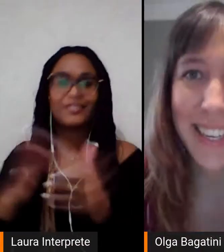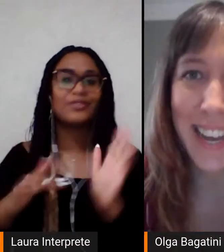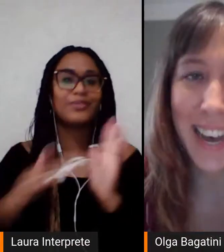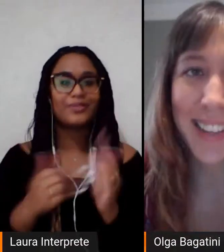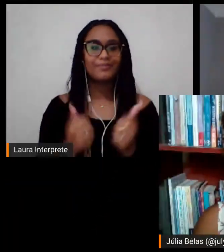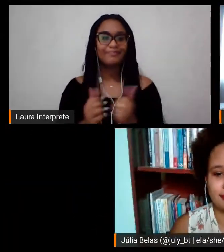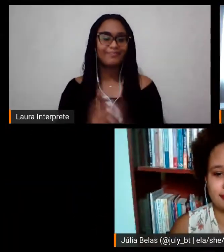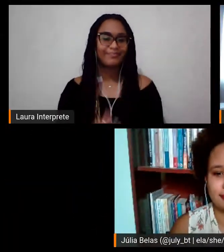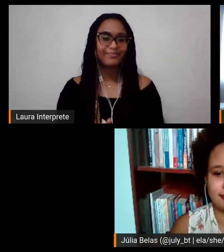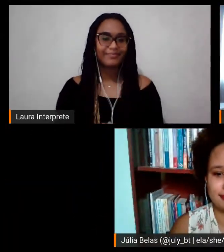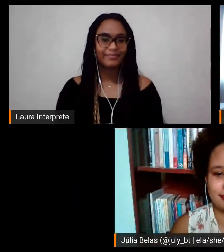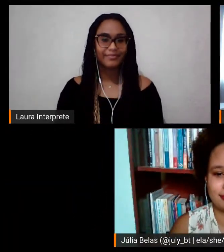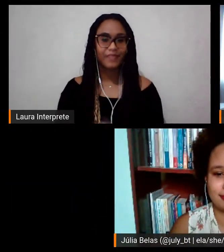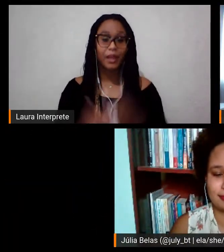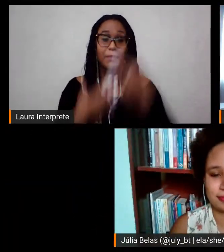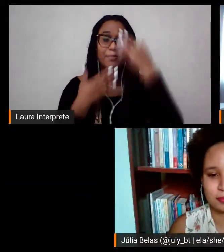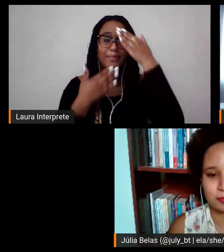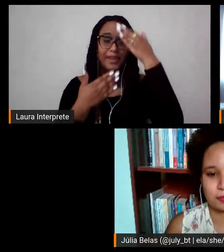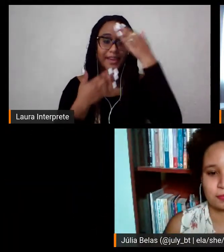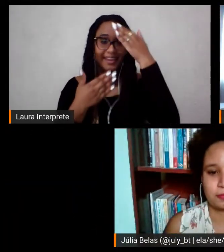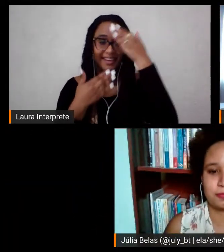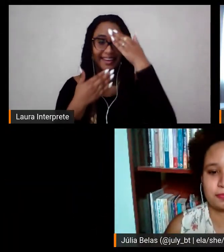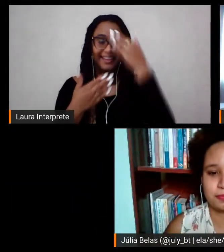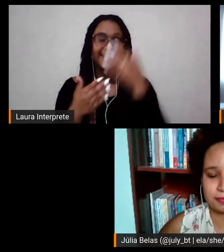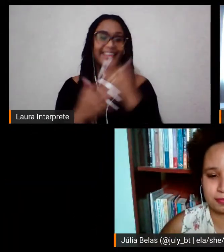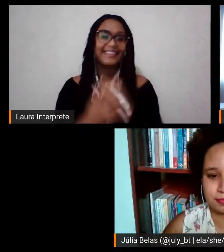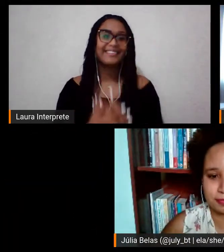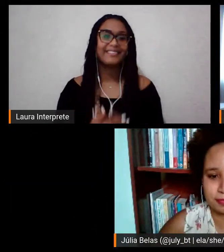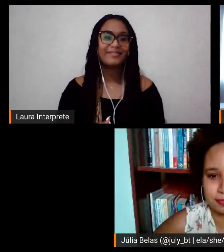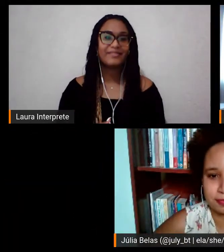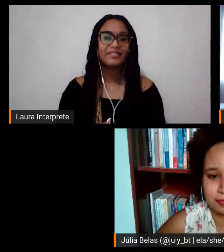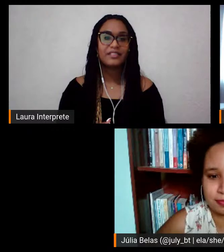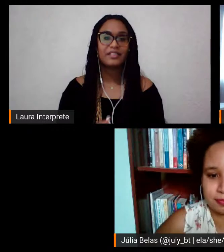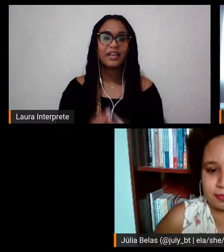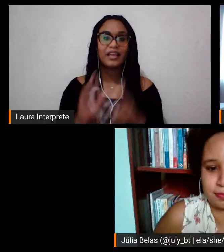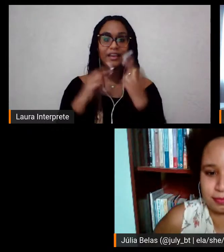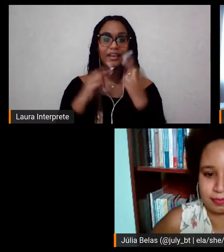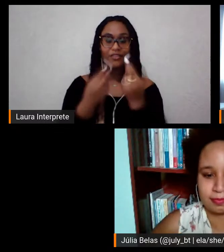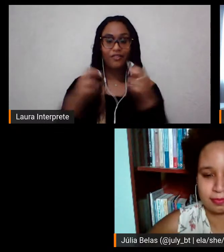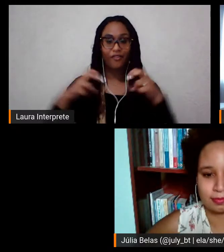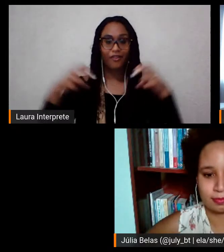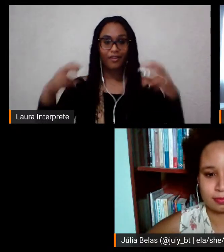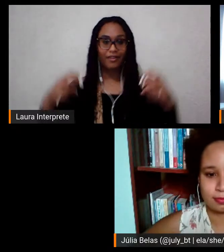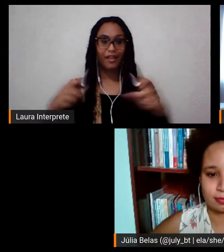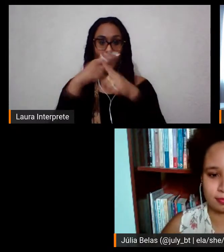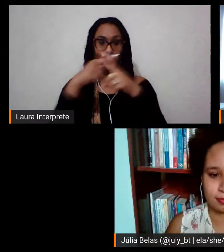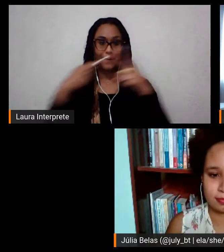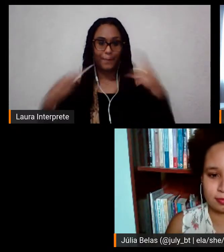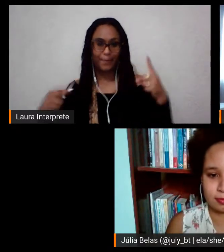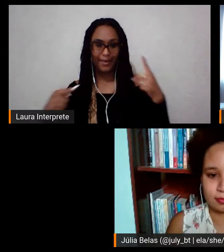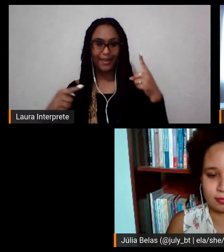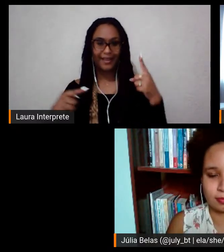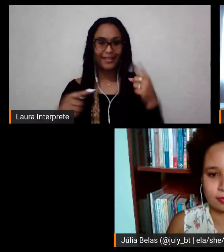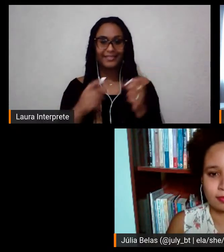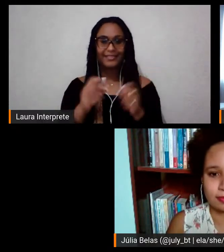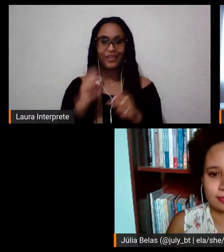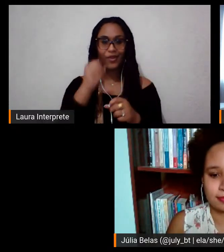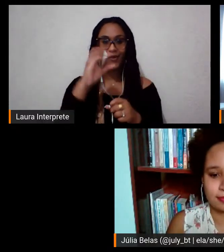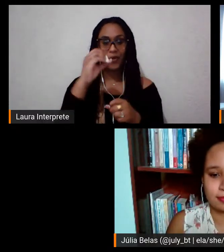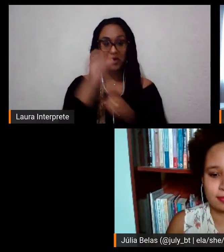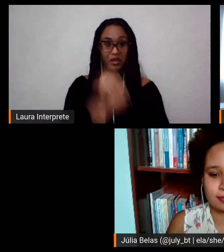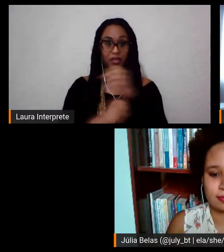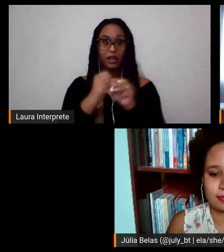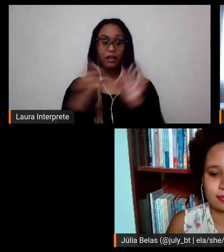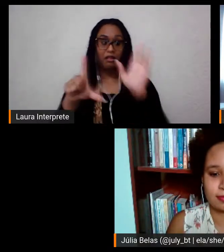Obrigada, Renata. Bem-vindos e bem-vindas à mesa inaugural do webinário Proibidas Insurgentes, os 80 anos da lei que